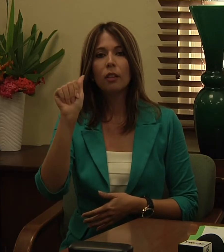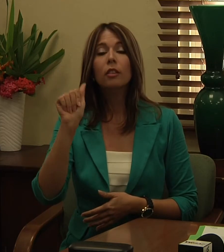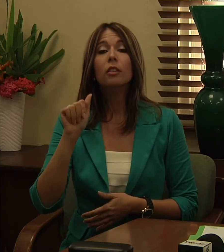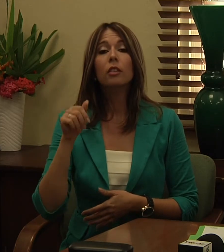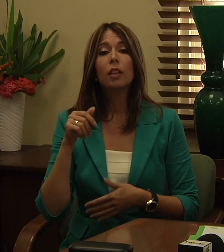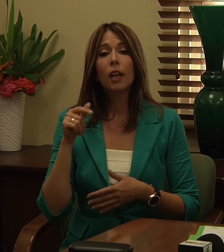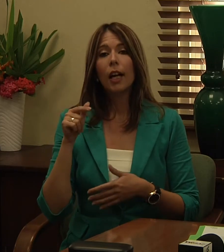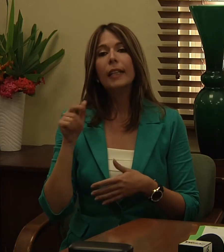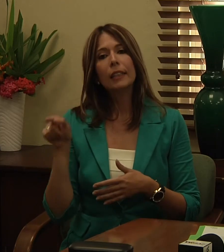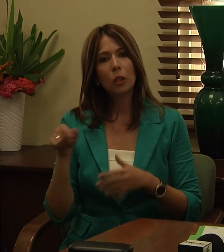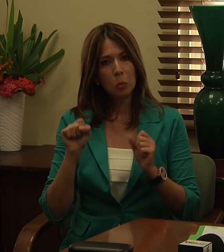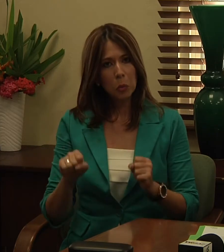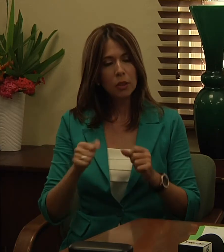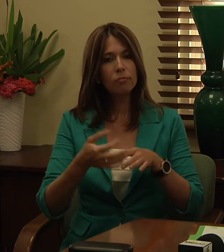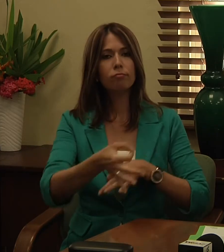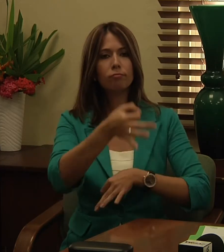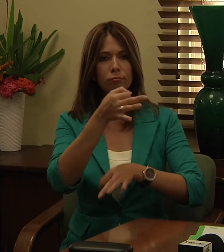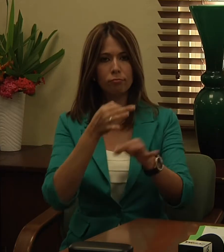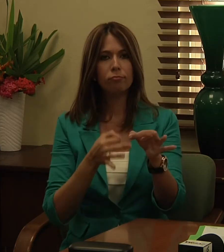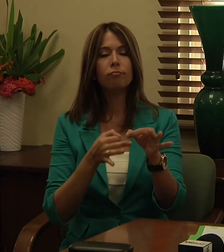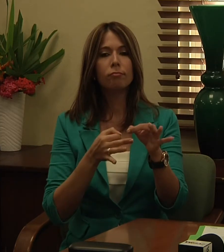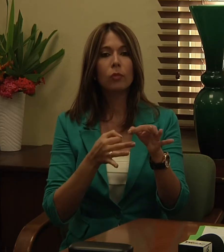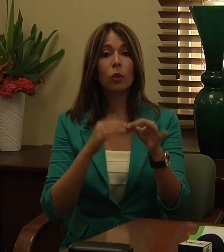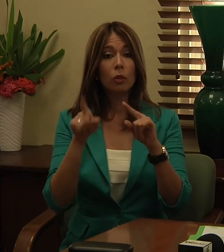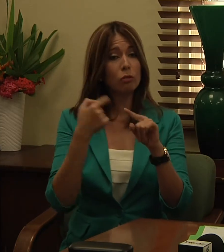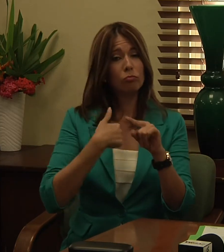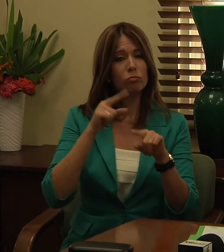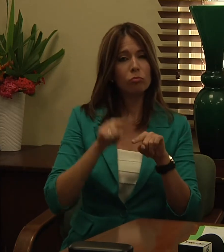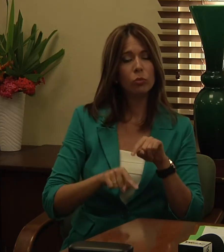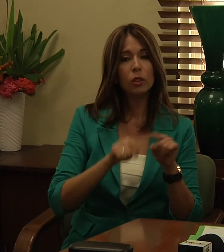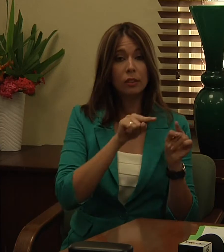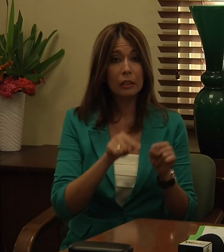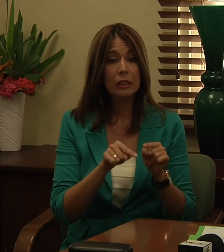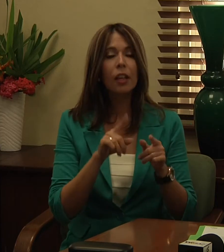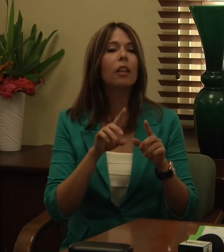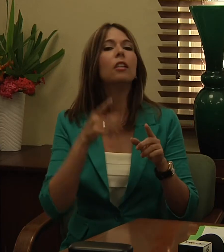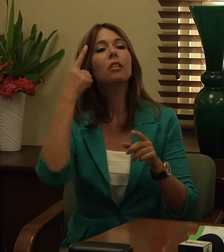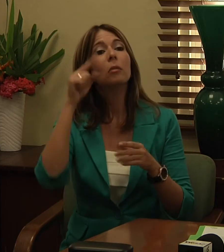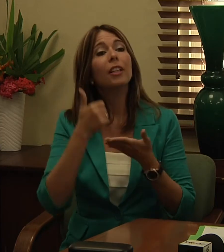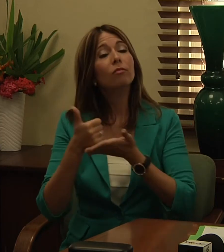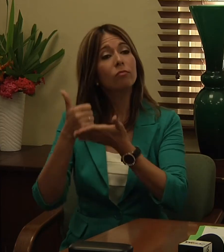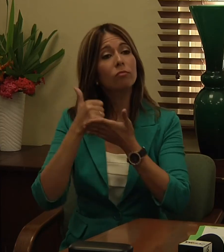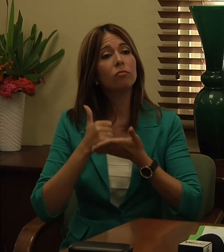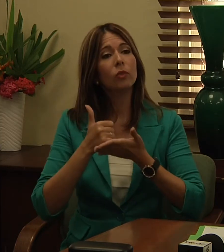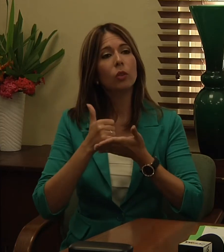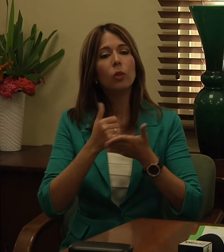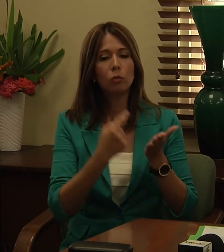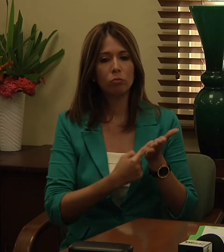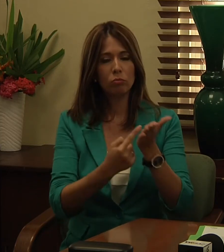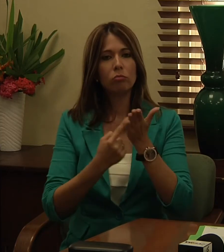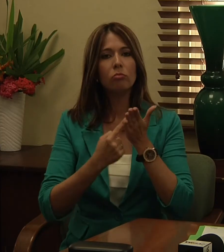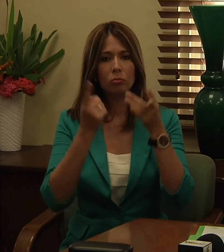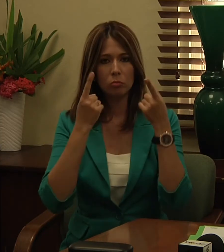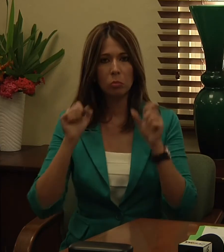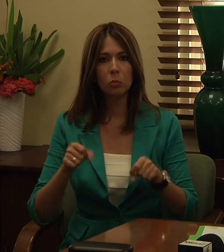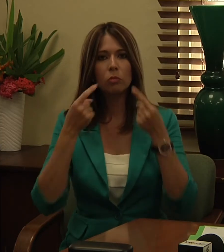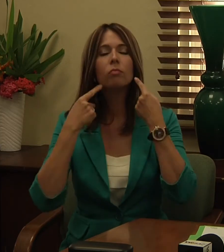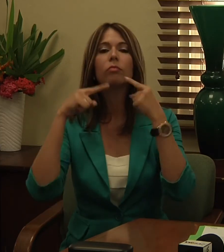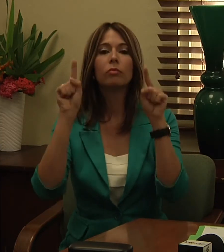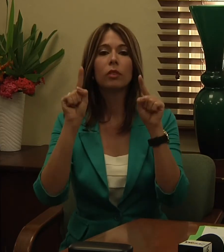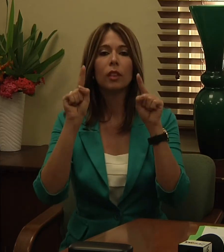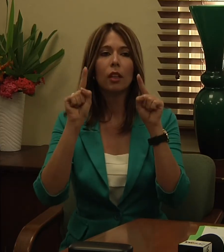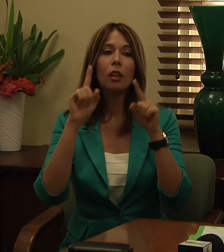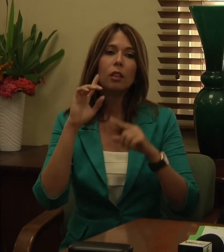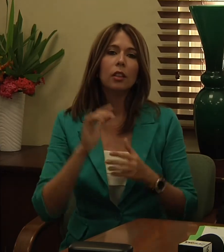servidor ayudándonos para poder llevar a cabo el foro en la medida en que vamos a tener que